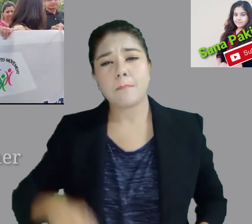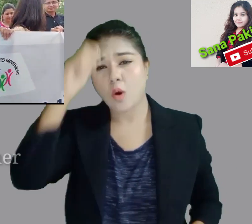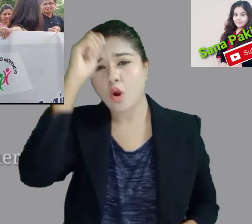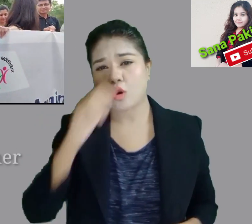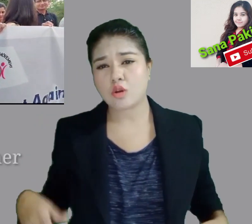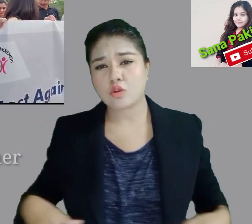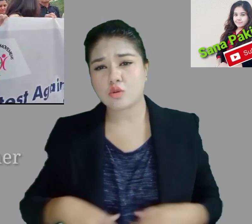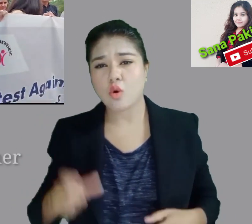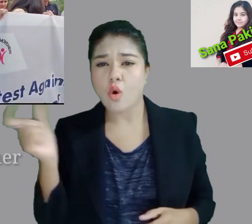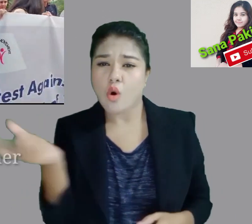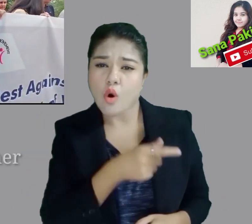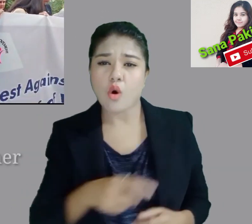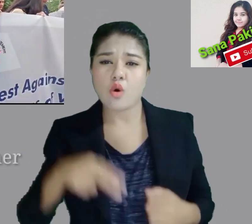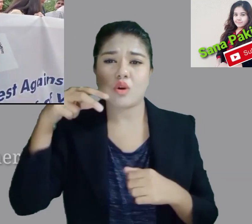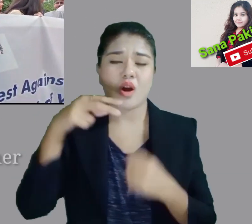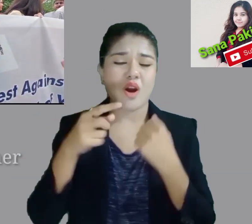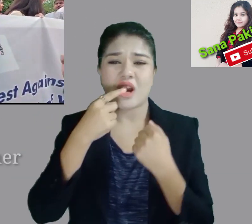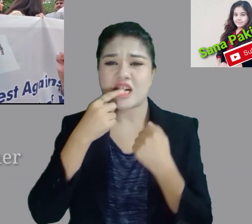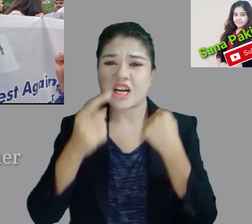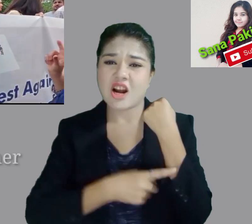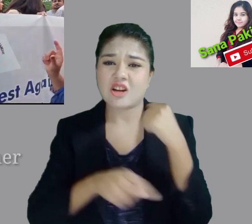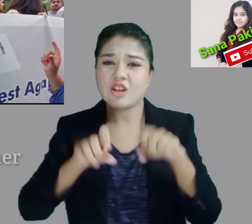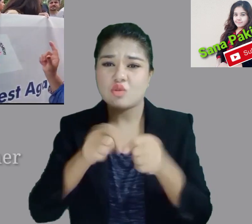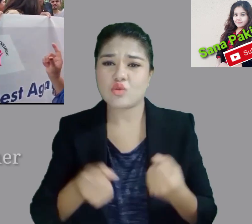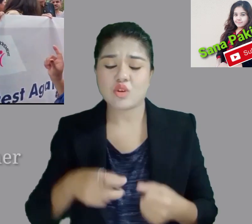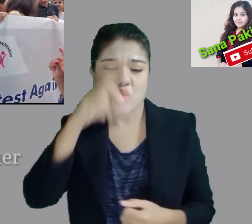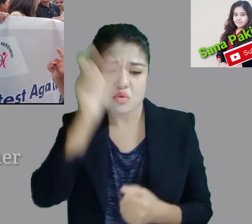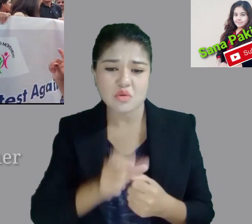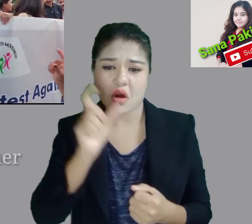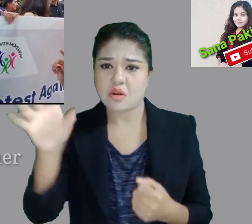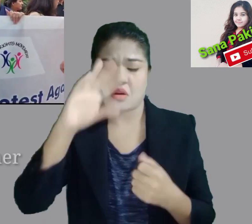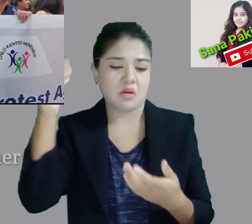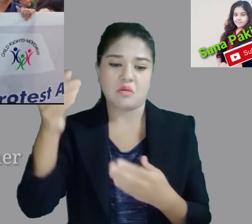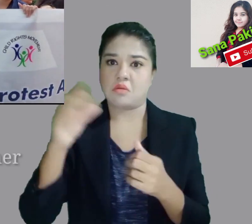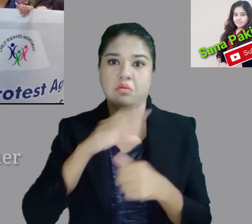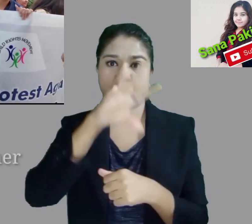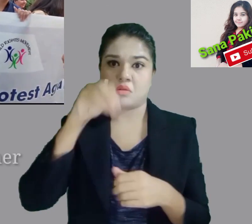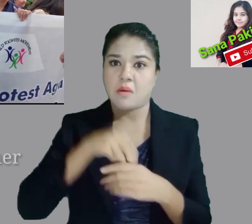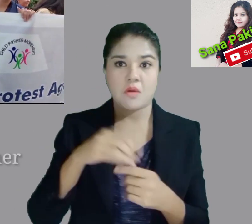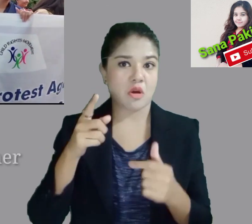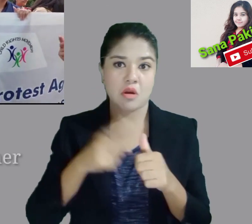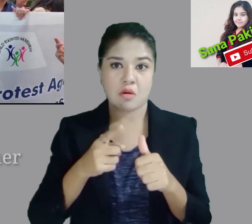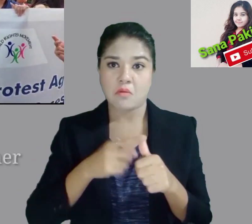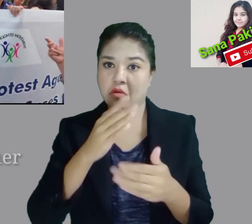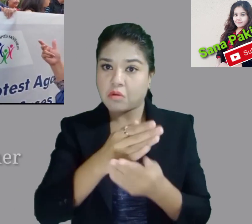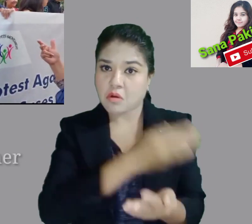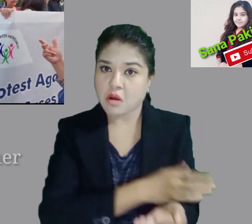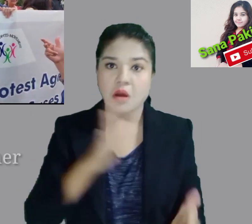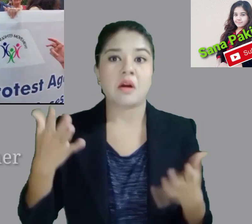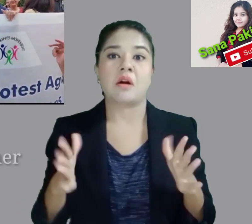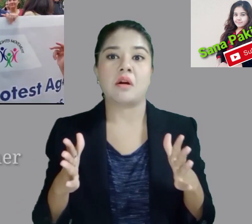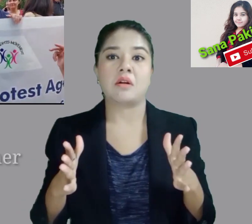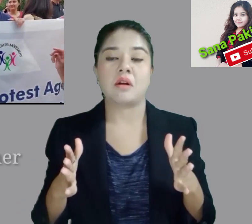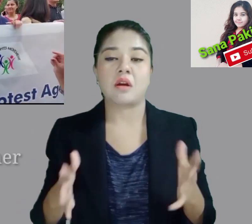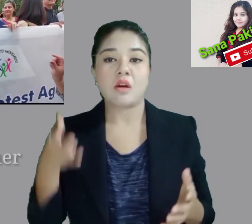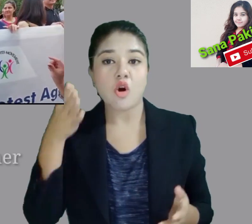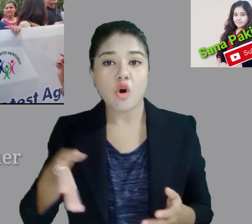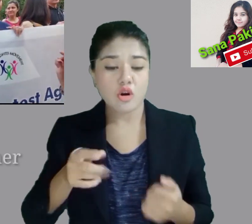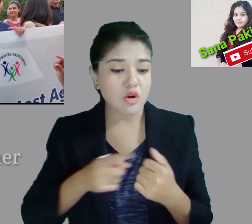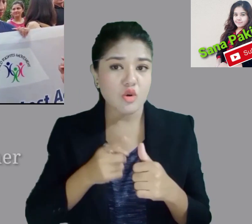اور اب اس کا آہستہ بہتا ہے کتنا آہستہ اتنا ہے جیسے مزاکتا اور بولنا ہمتی